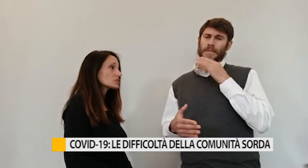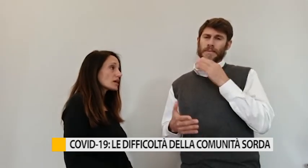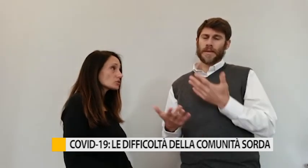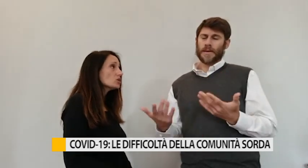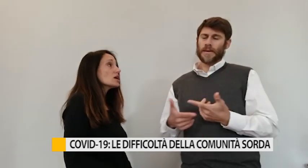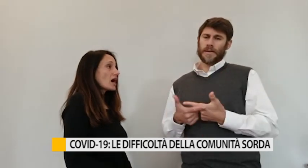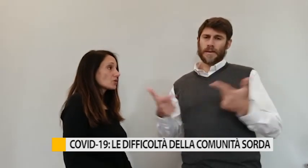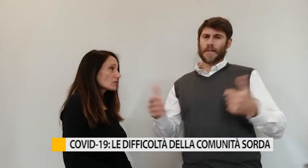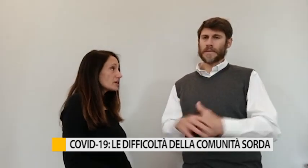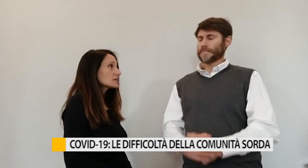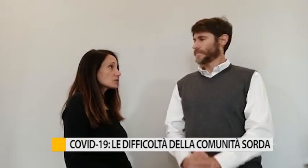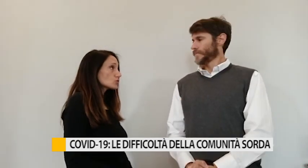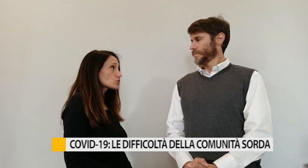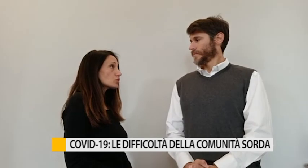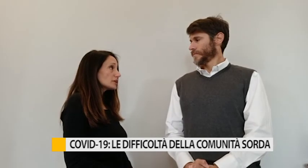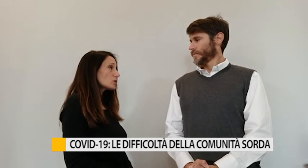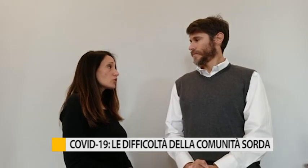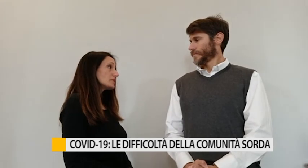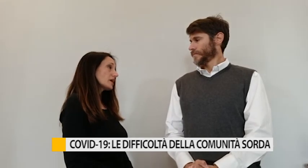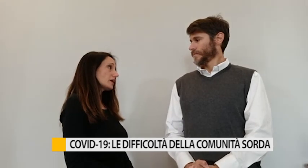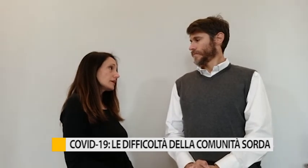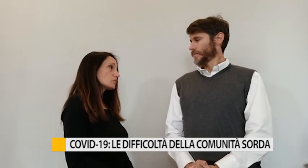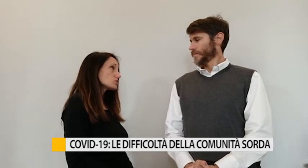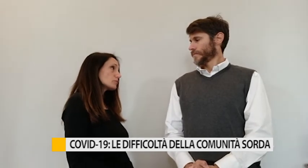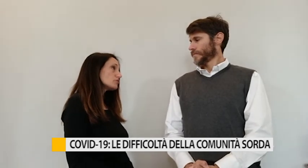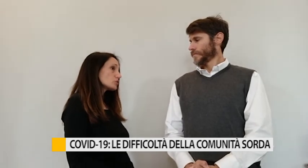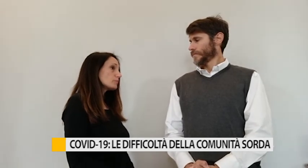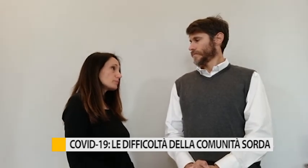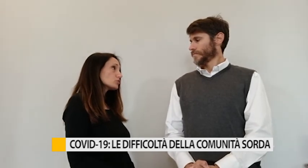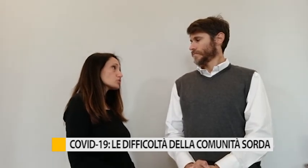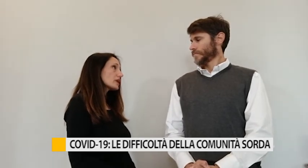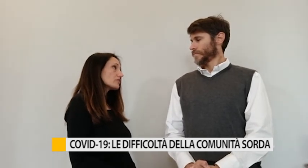Stato a non aver riconosciuto la lingua come tale e questo, a mio avviso, è piuttosto grave.